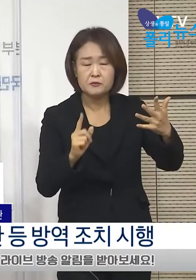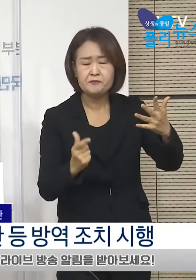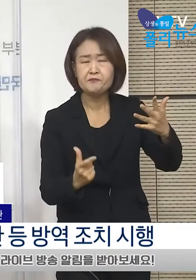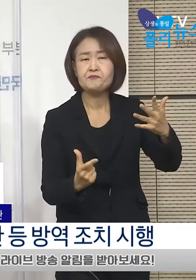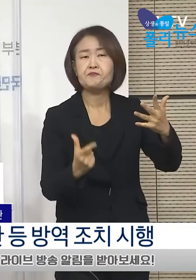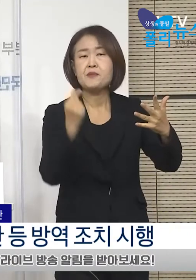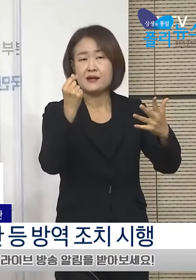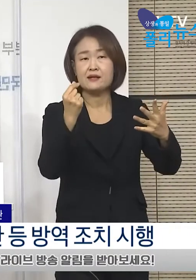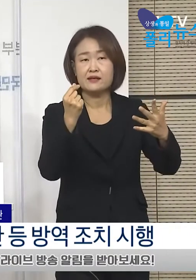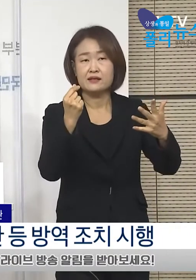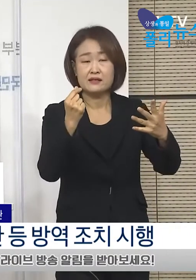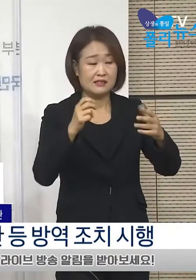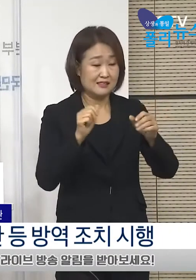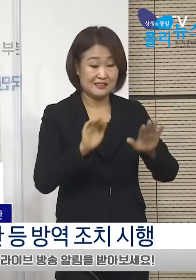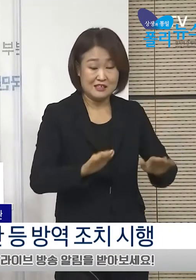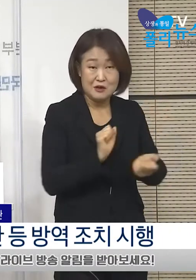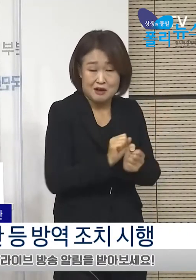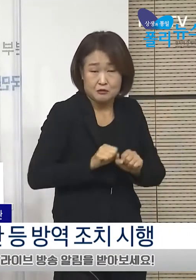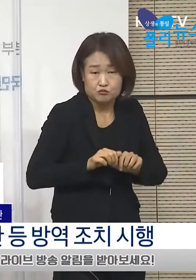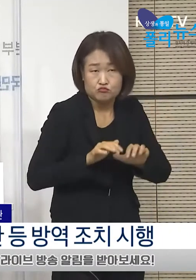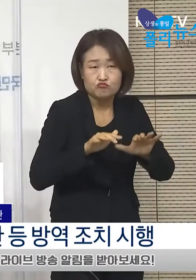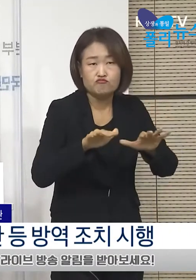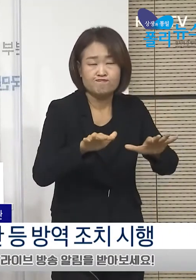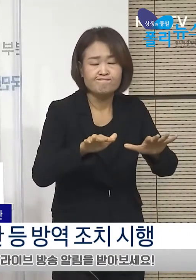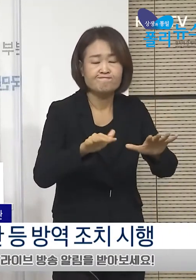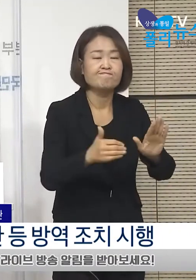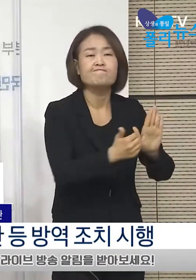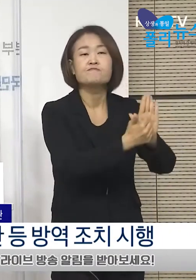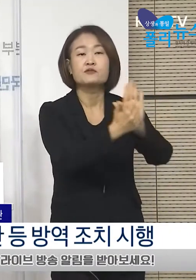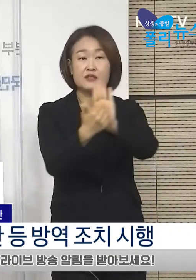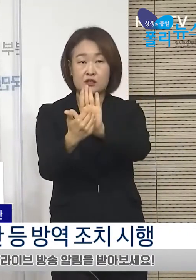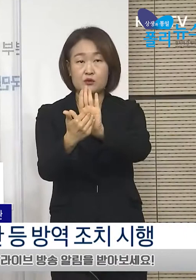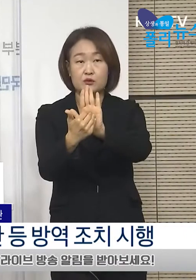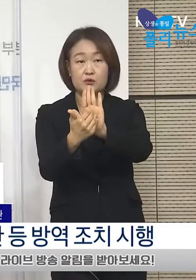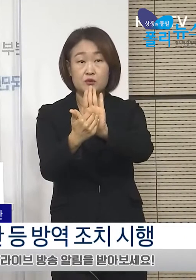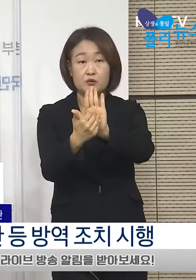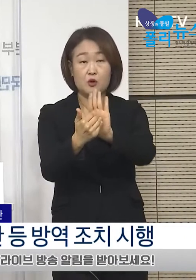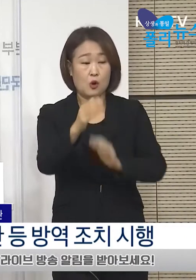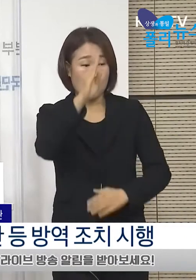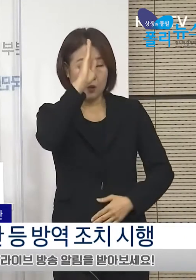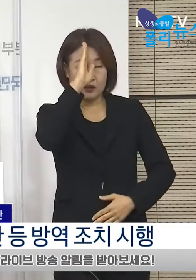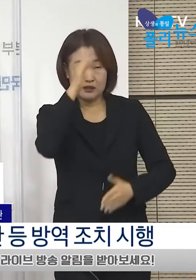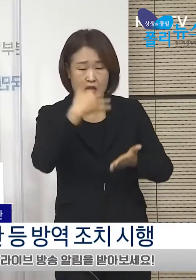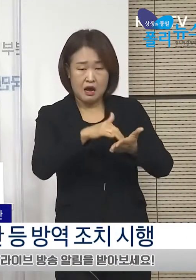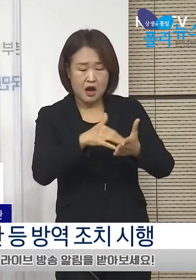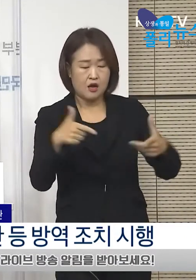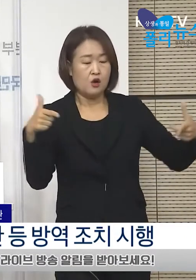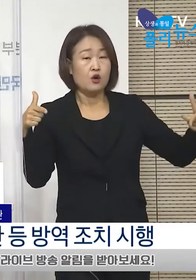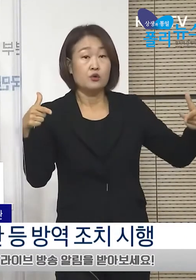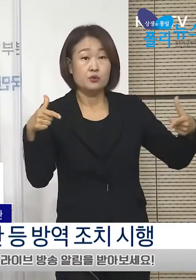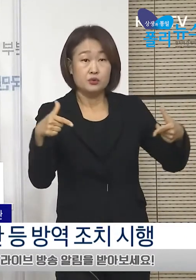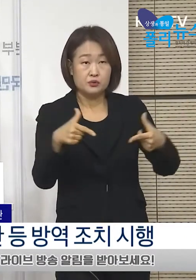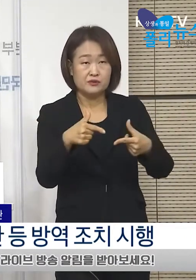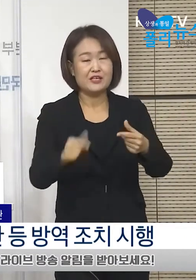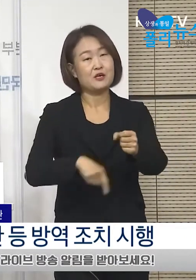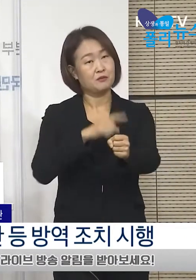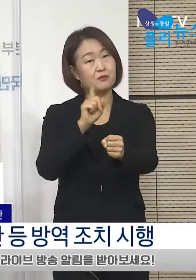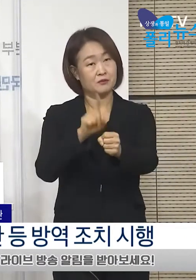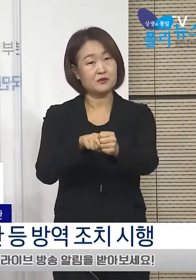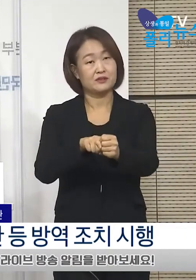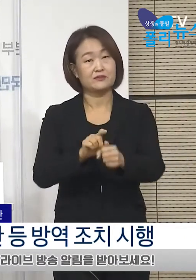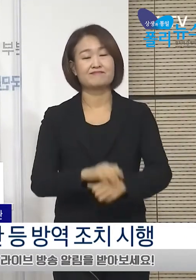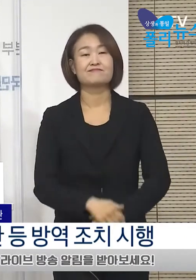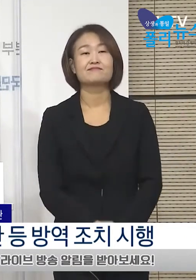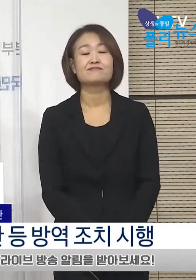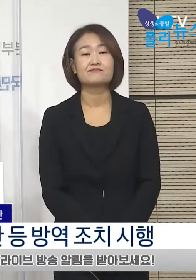신속하게 본격화되고 있는 지역사회 유행을 차단하고 환자 증가 추이를 반전시키는 것입니다.